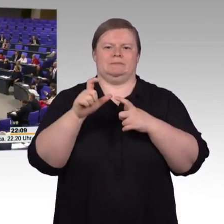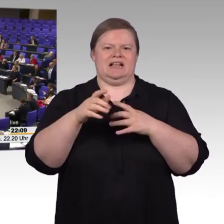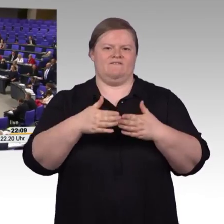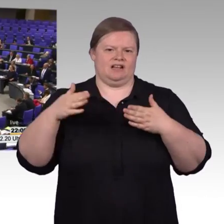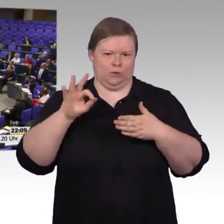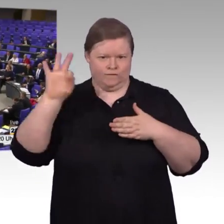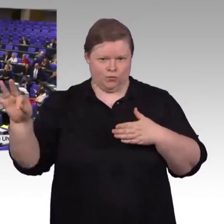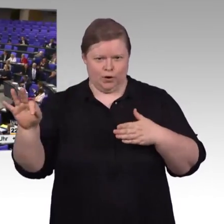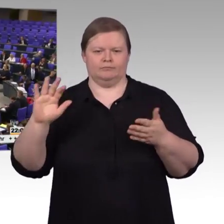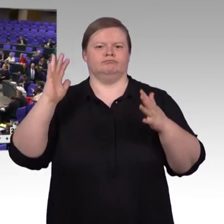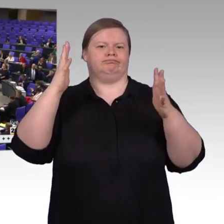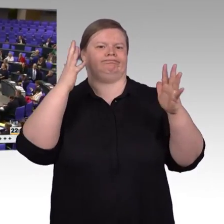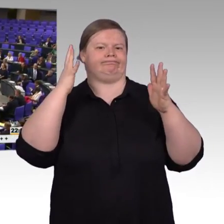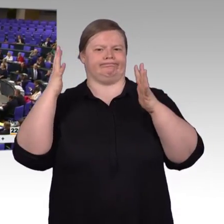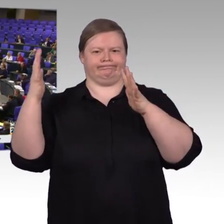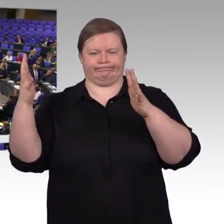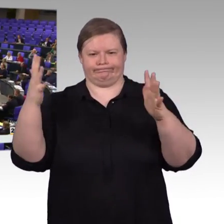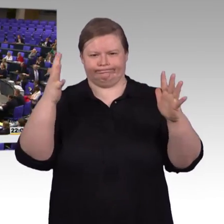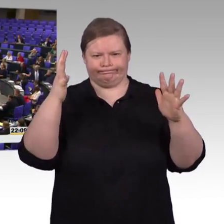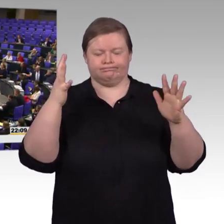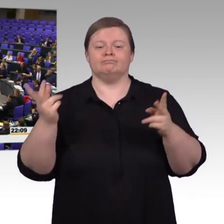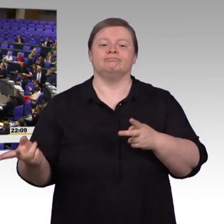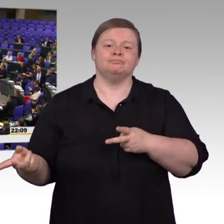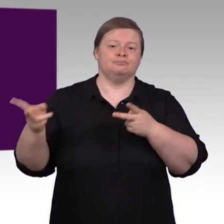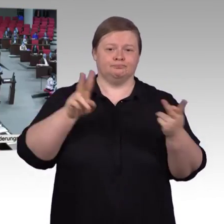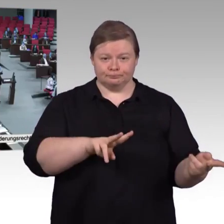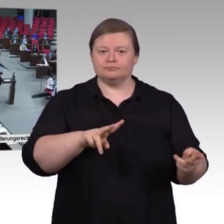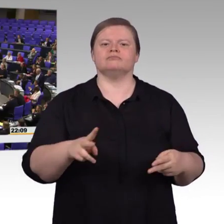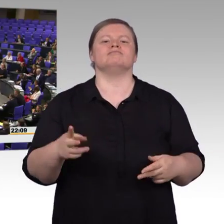von dem Geschwisterstreit CDU-CSU, sondern dass wir heute